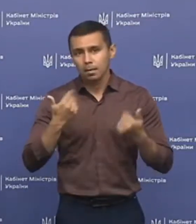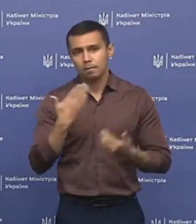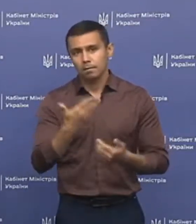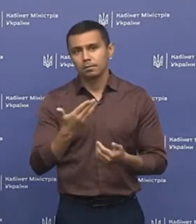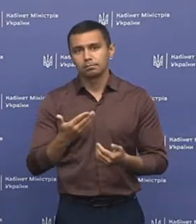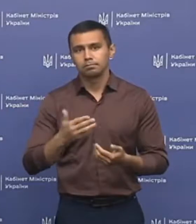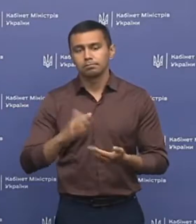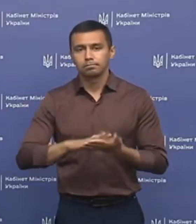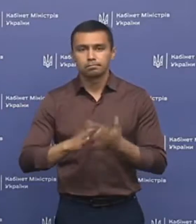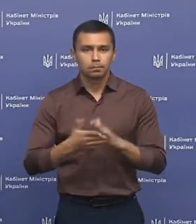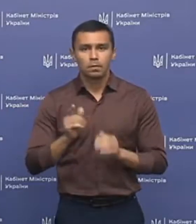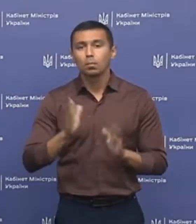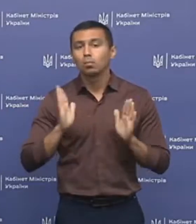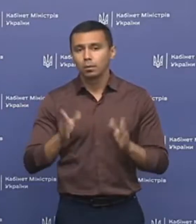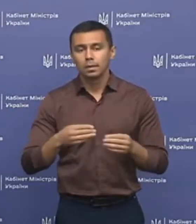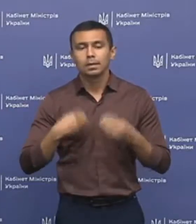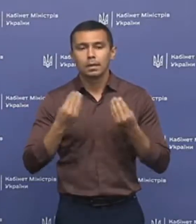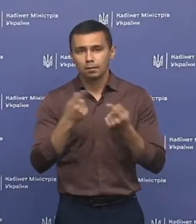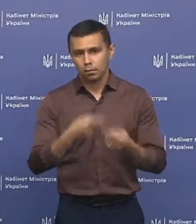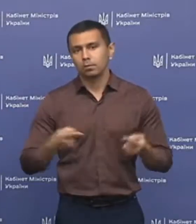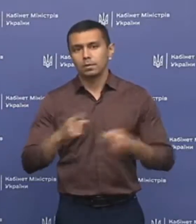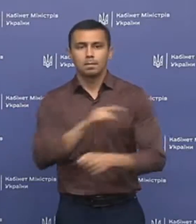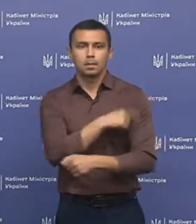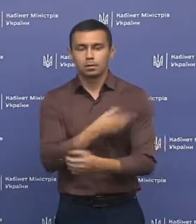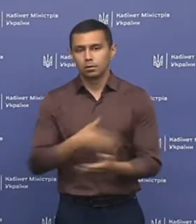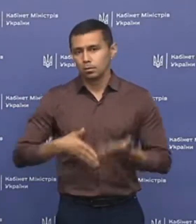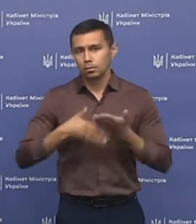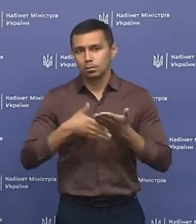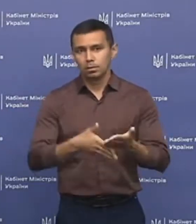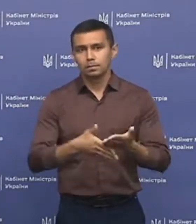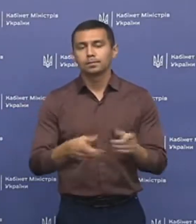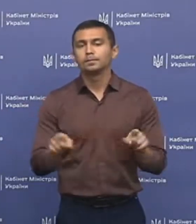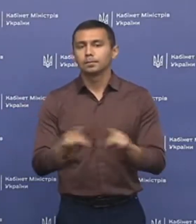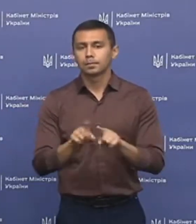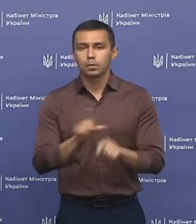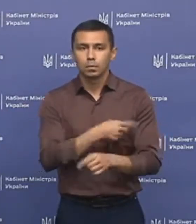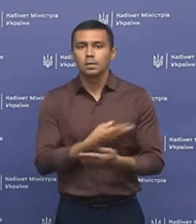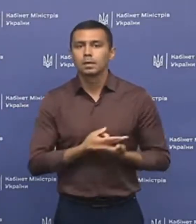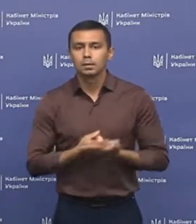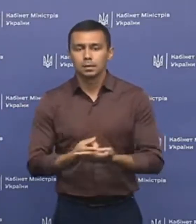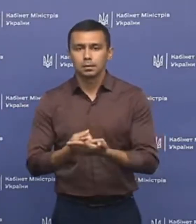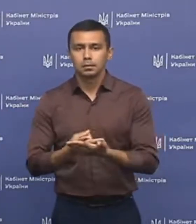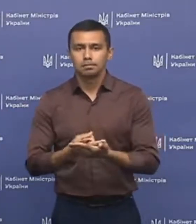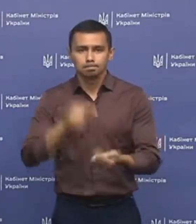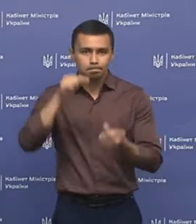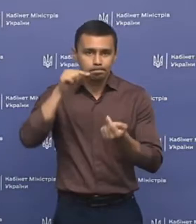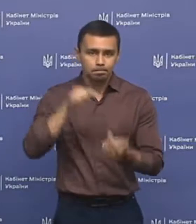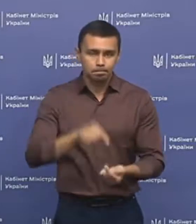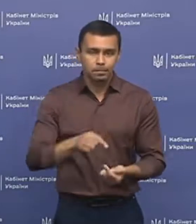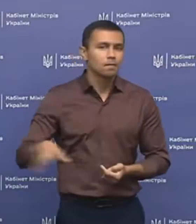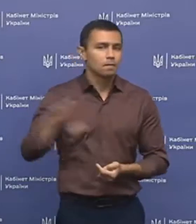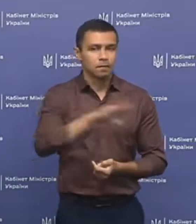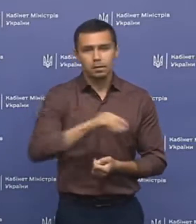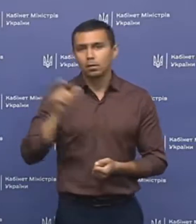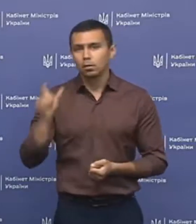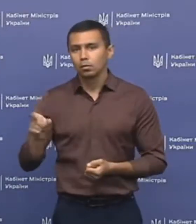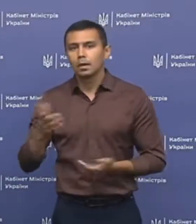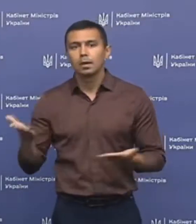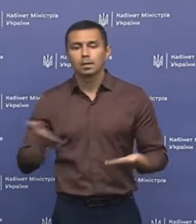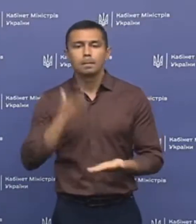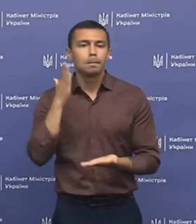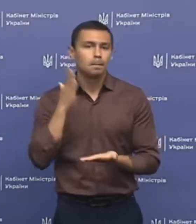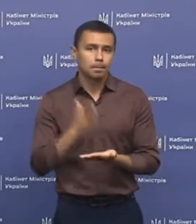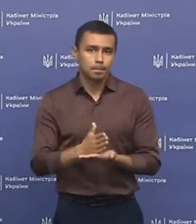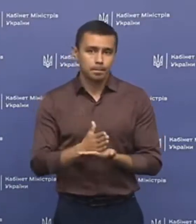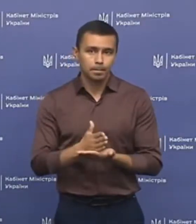договіру, вам буде надана відповідна медична допомога. Також госпіталізації підлягають всі люди, які